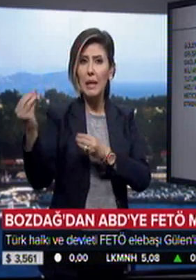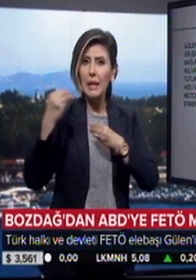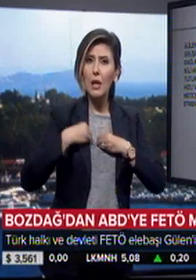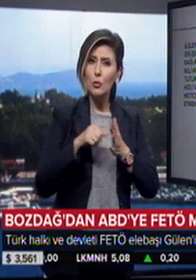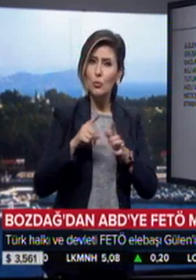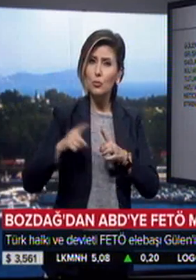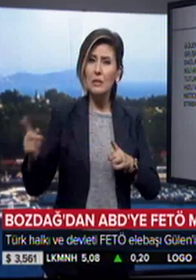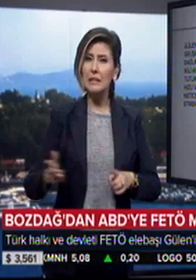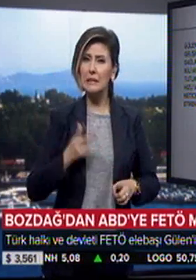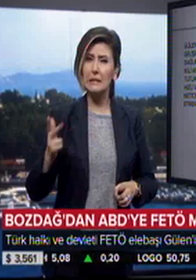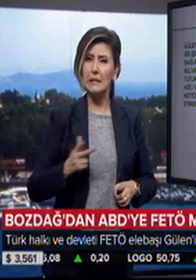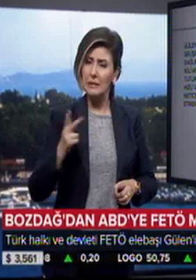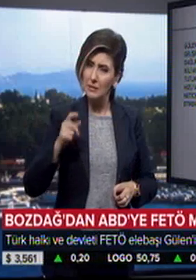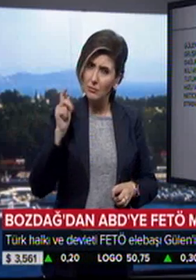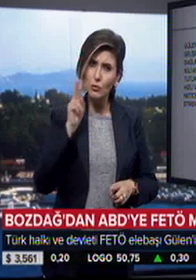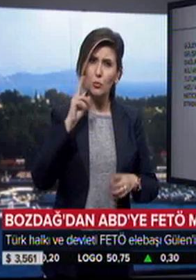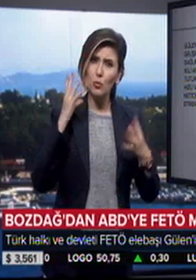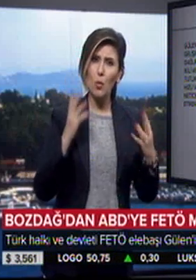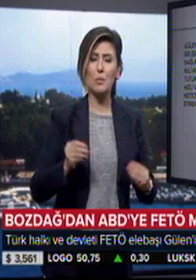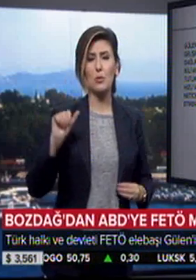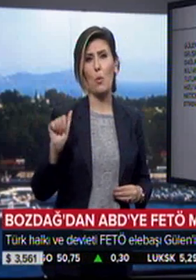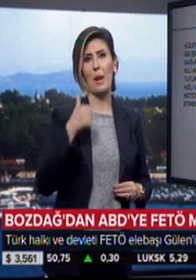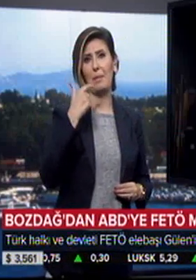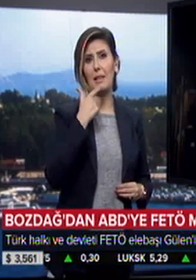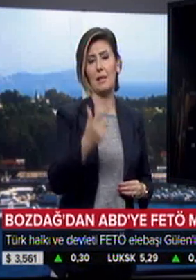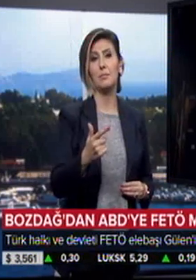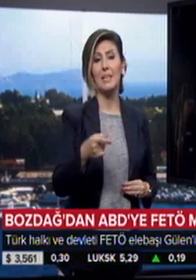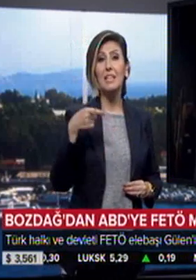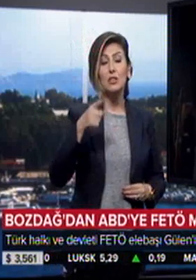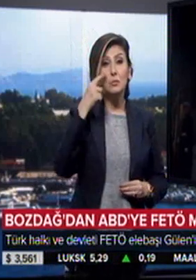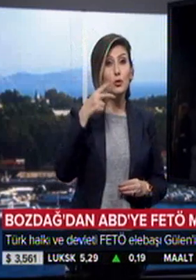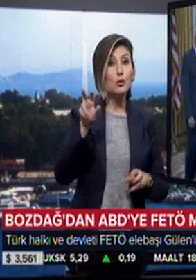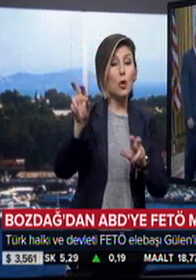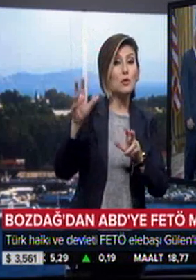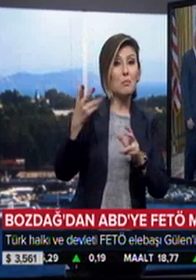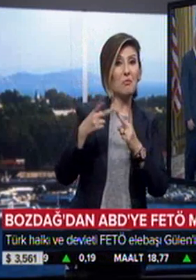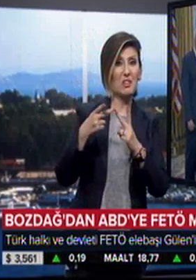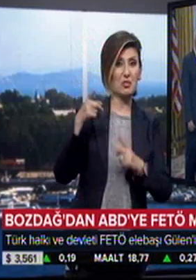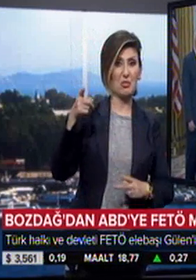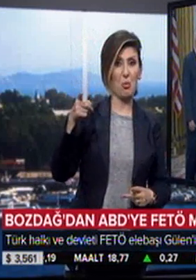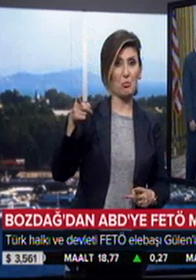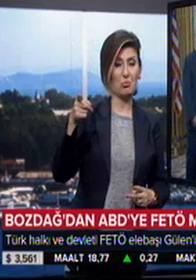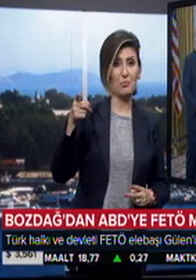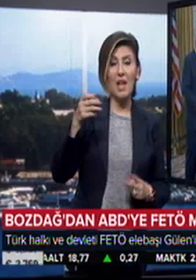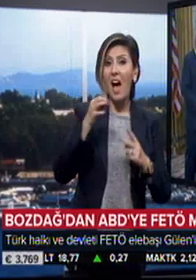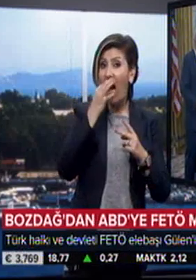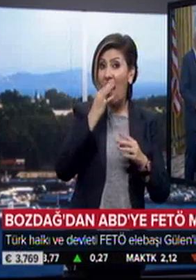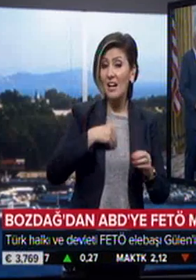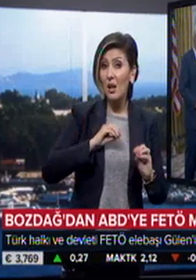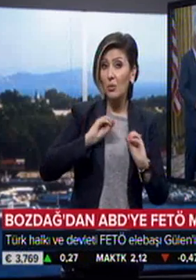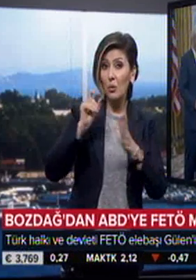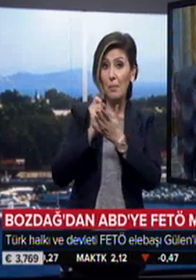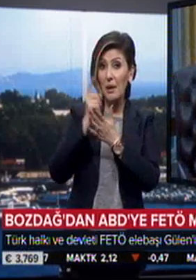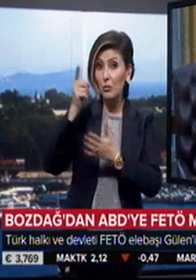hızlı ve müspet bir şekilde neticelendirilmesi önem arz etmektedir. Şimdi gözler Washington'da. Ankara'dan gönderilen